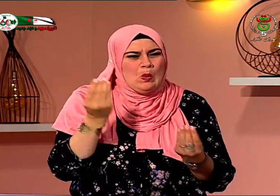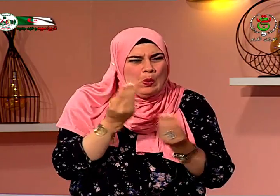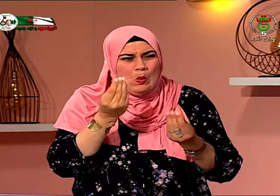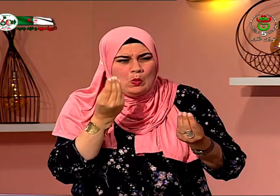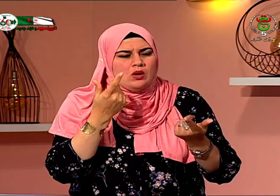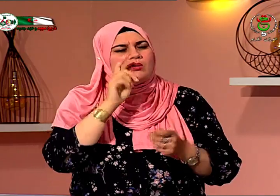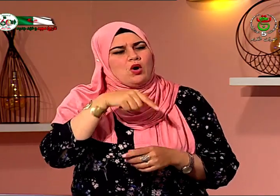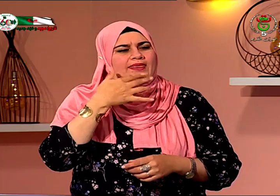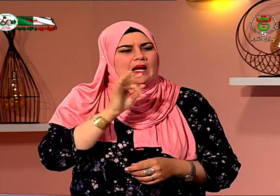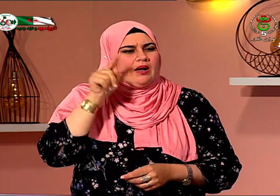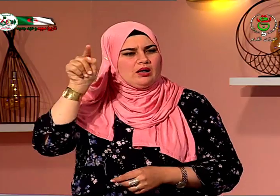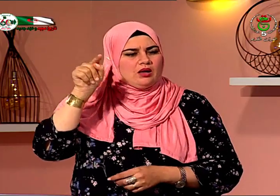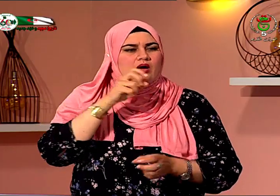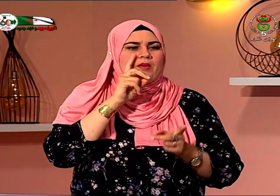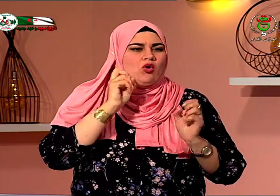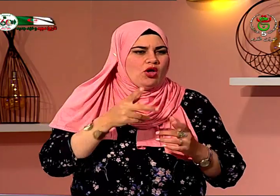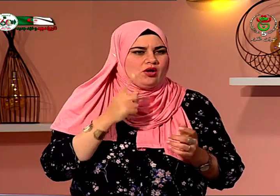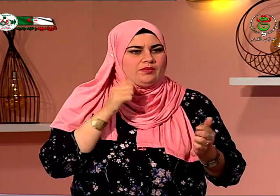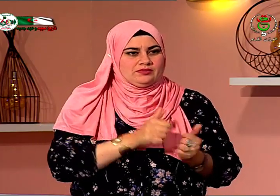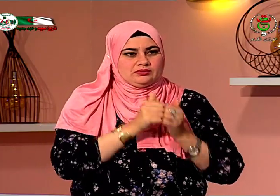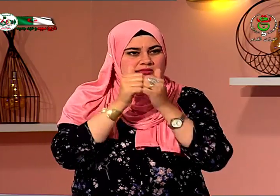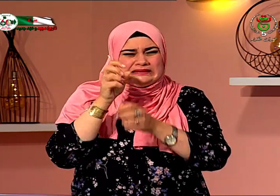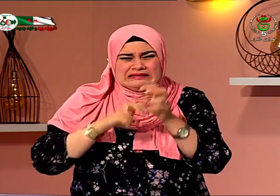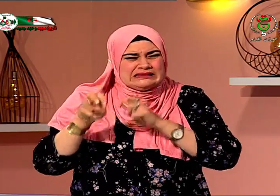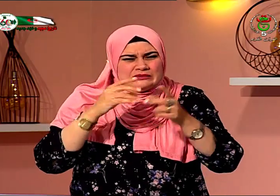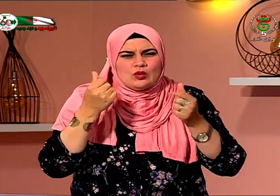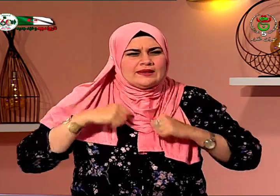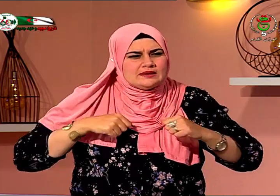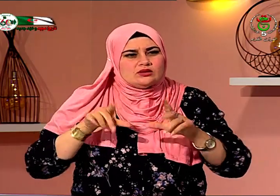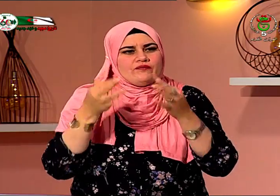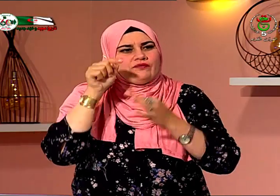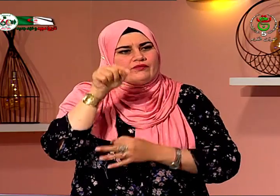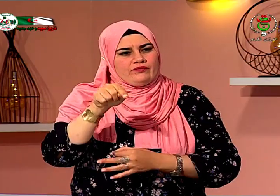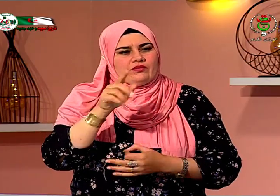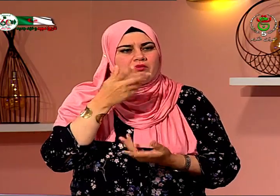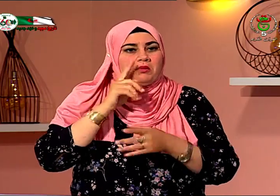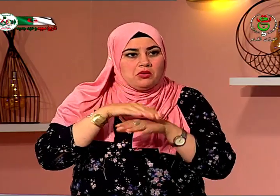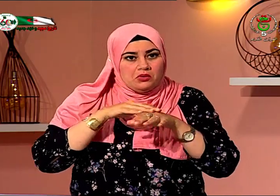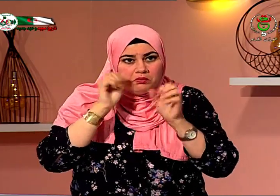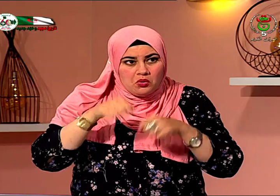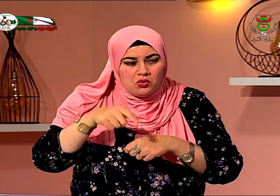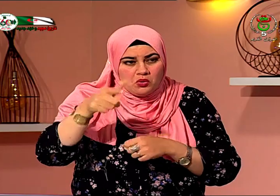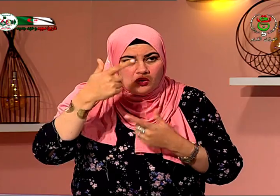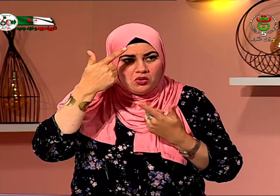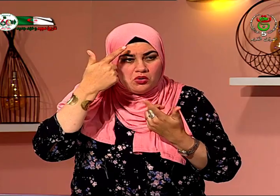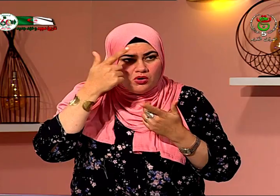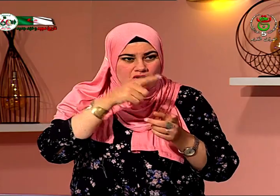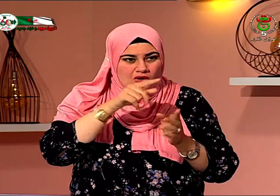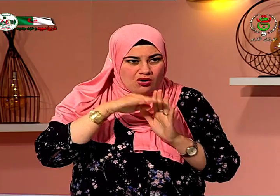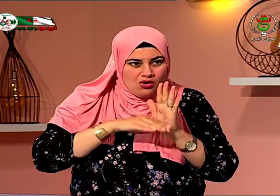بصغار السم موجودة في شارع تيليملي بالجزائر العاصمة فبحث عنها ووجدها